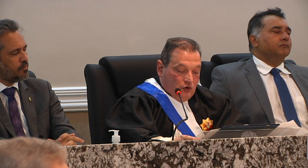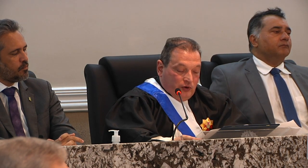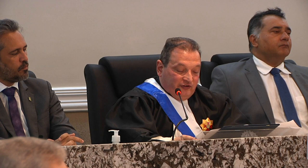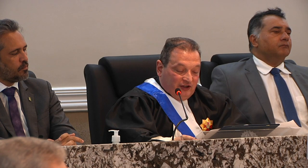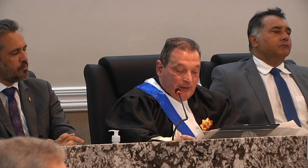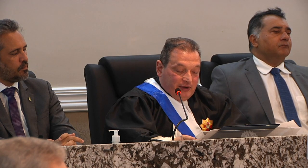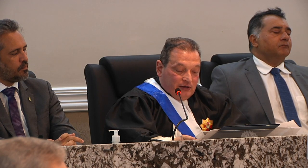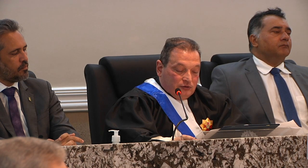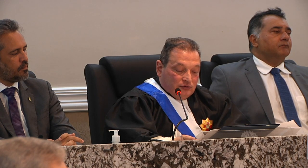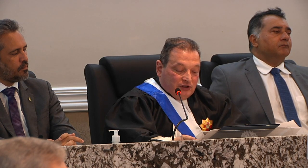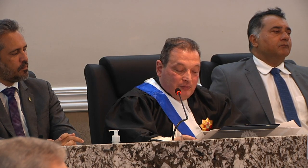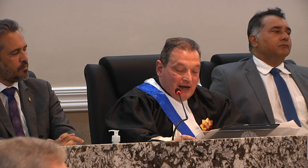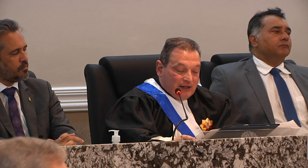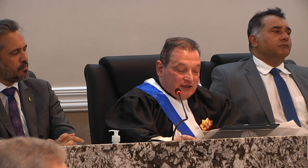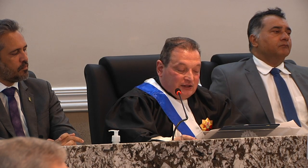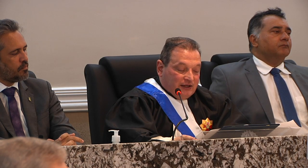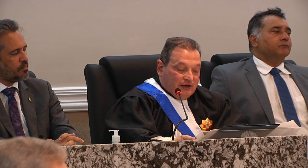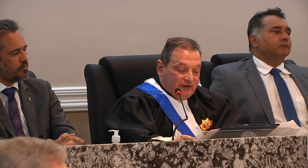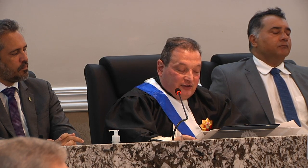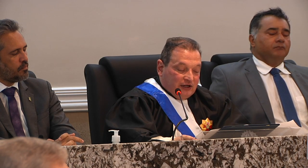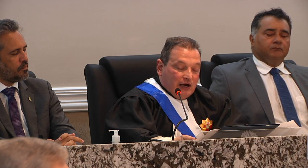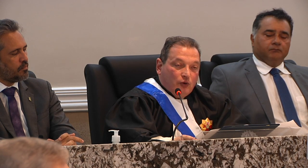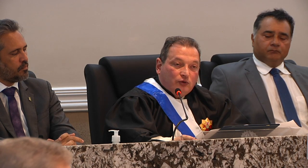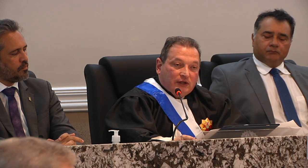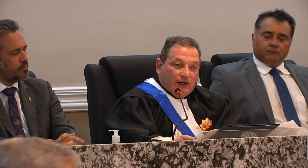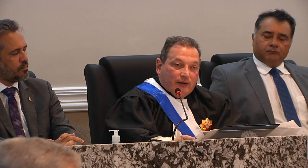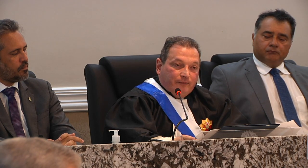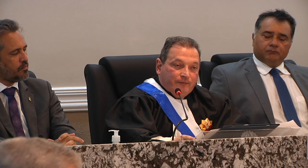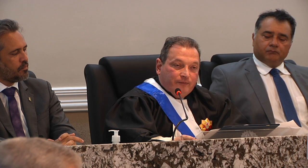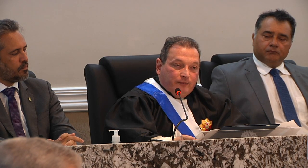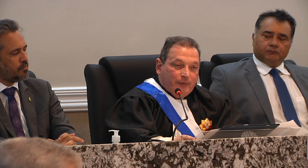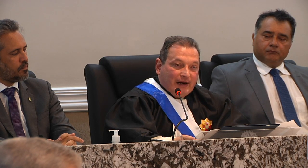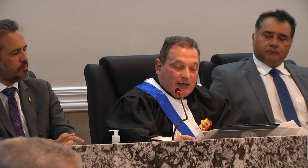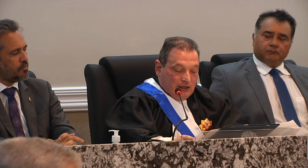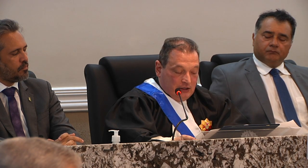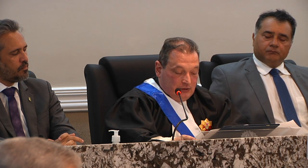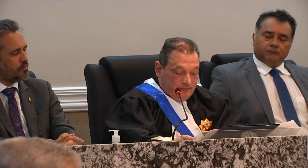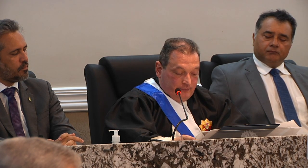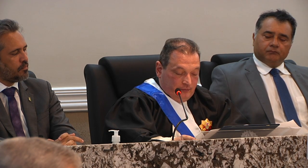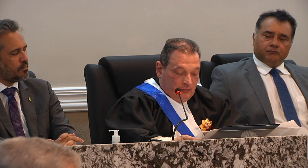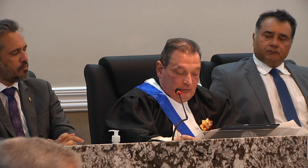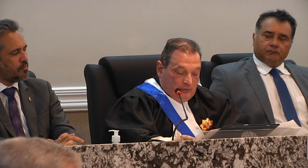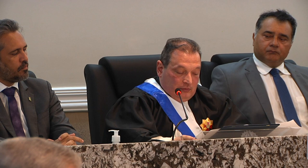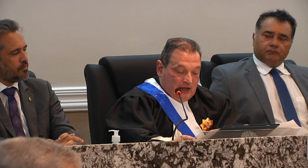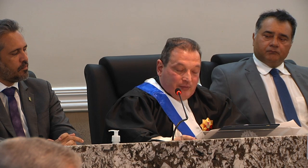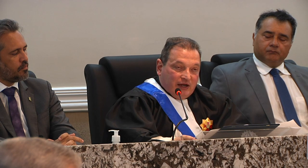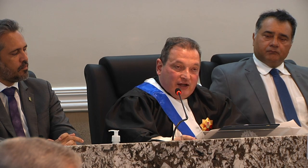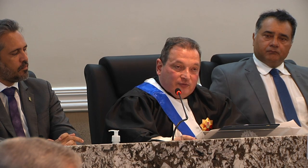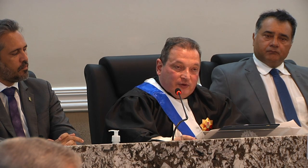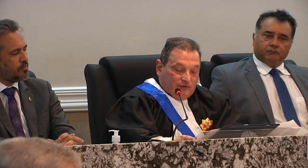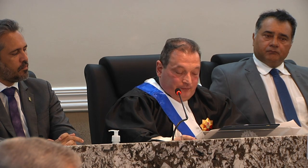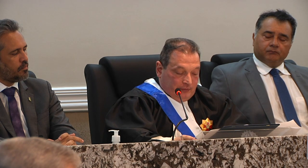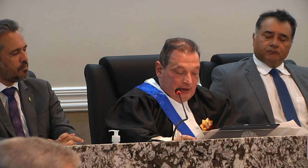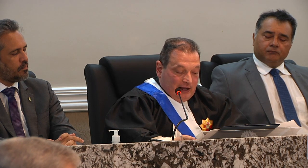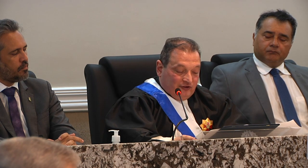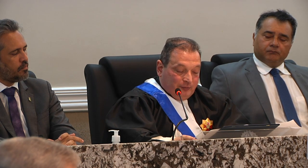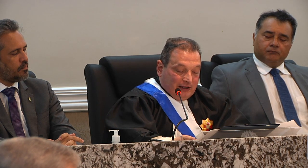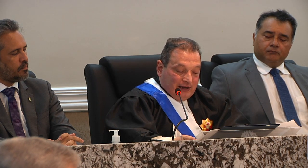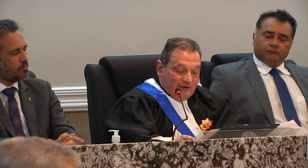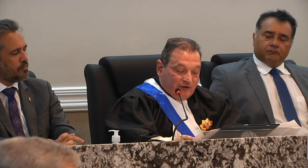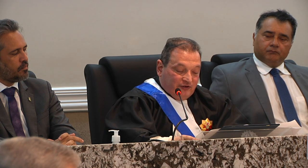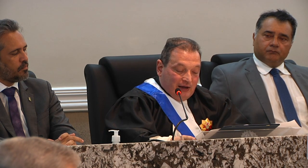com o ensinamento de Madre Tereza de Calcutá para quem abre aspas